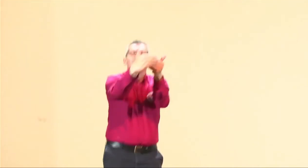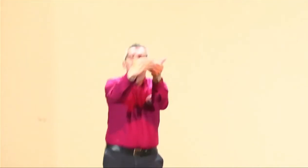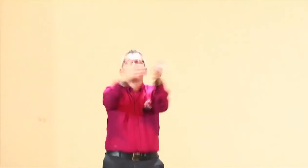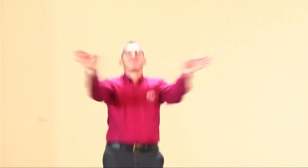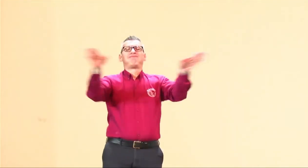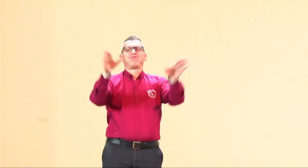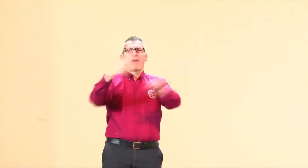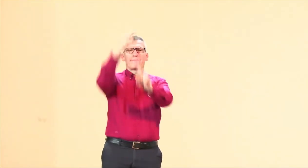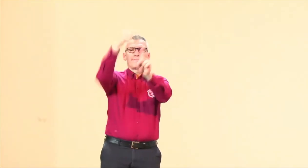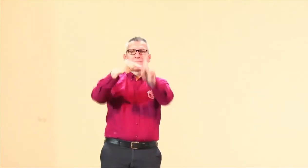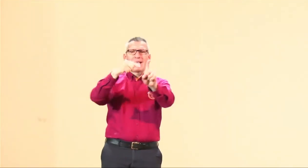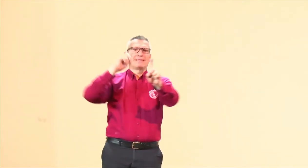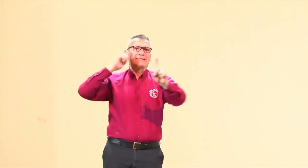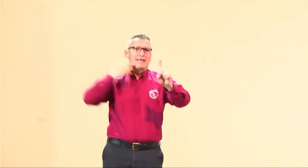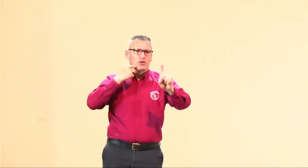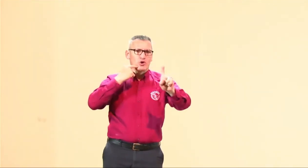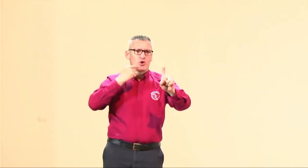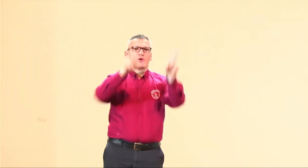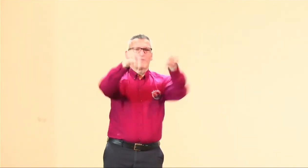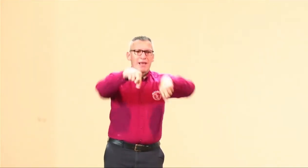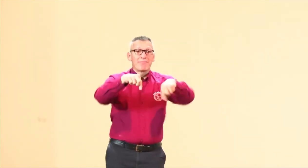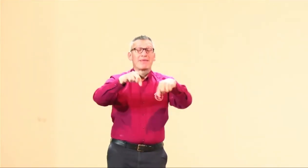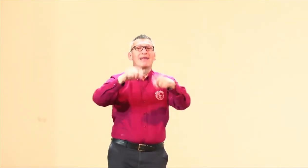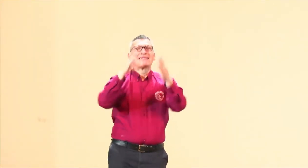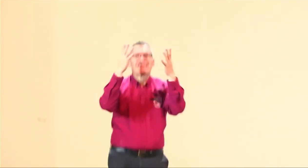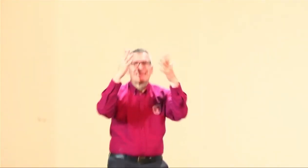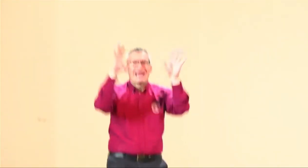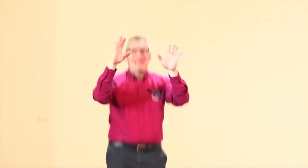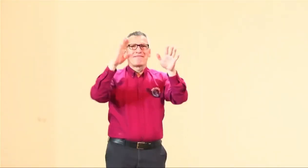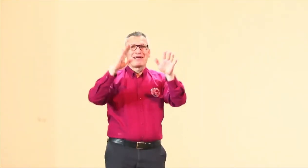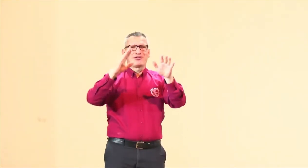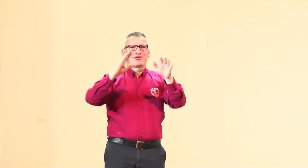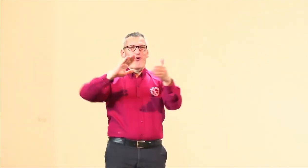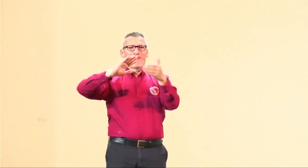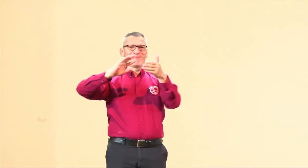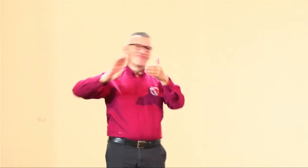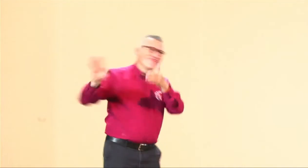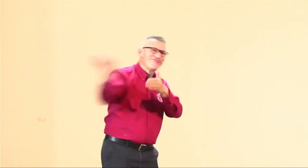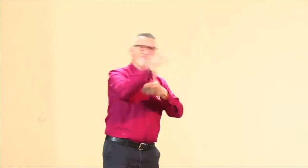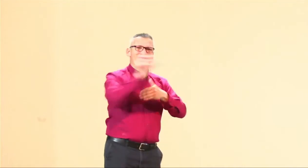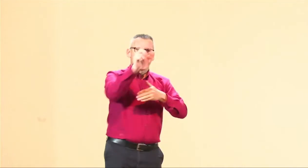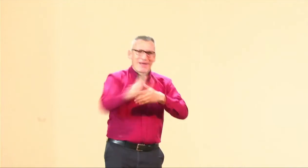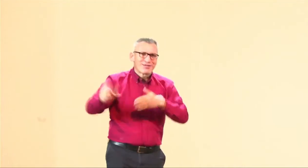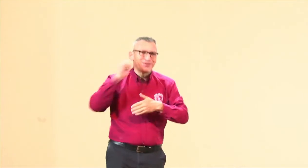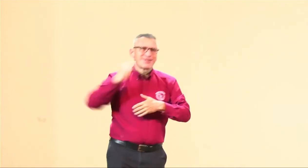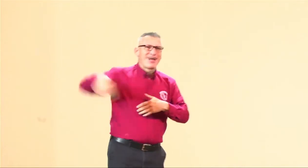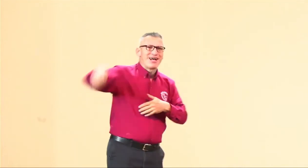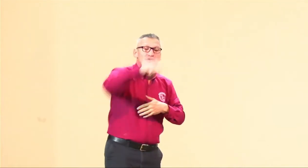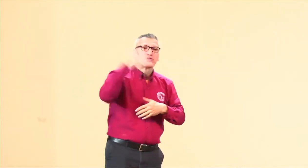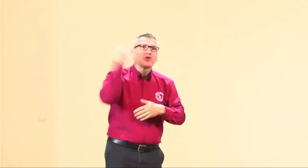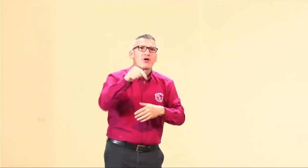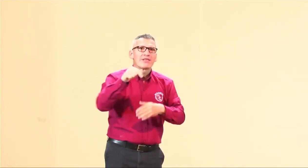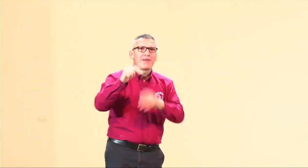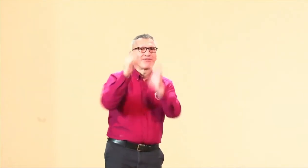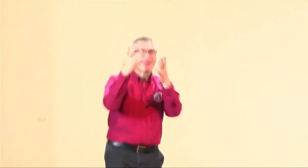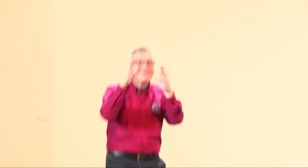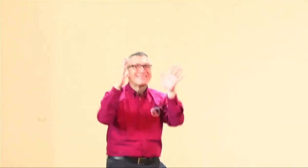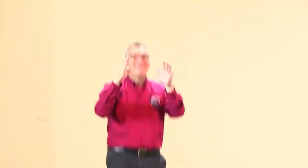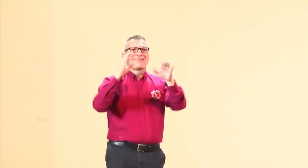este congreso, pues para este congreso, hemos abierto este espacio para la comunidad sorda. Y es un espacio también